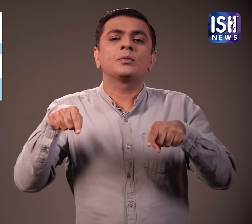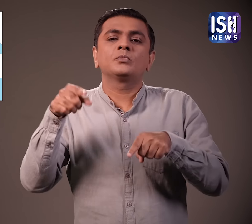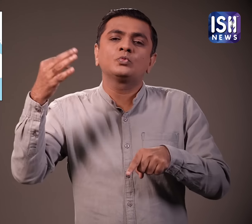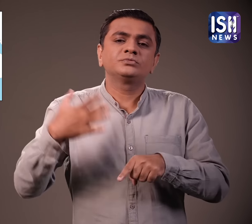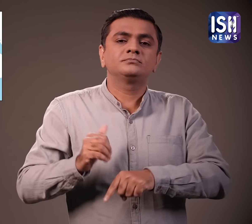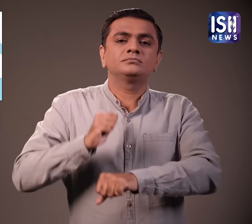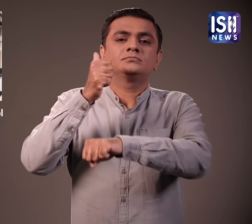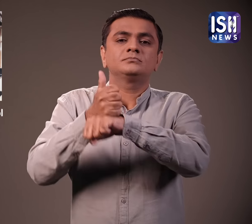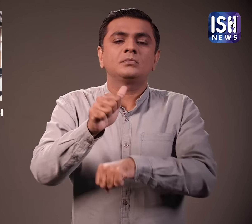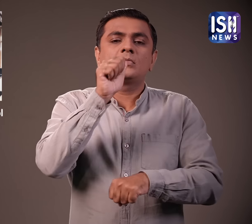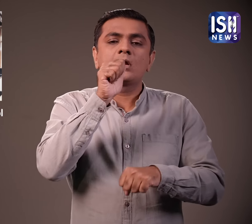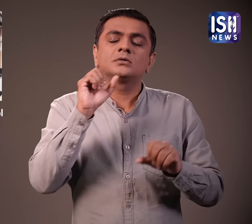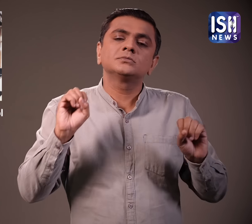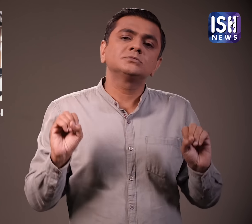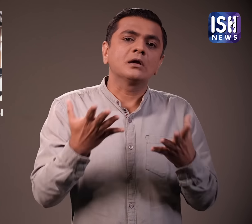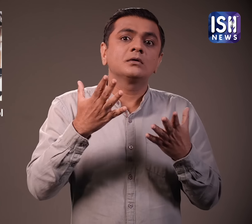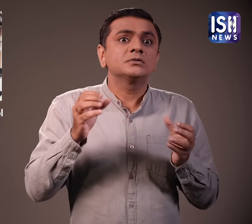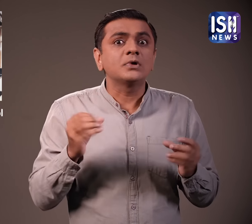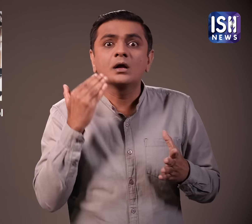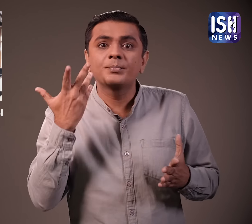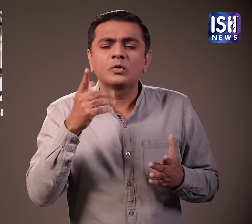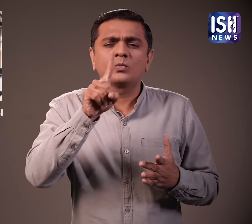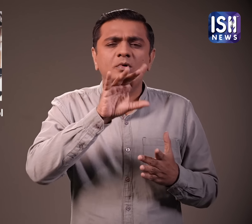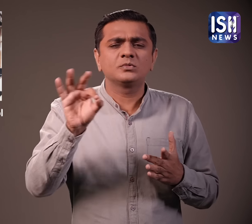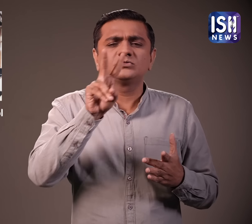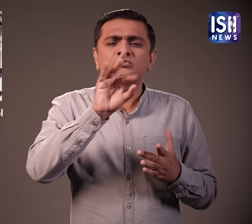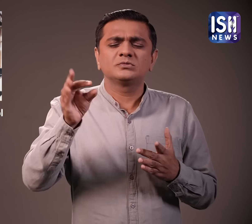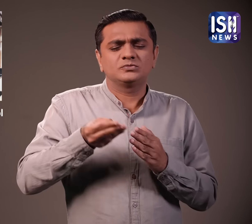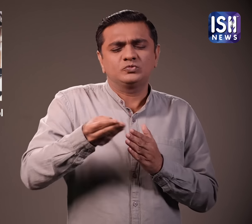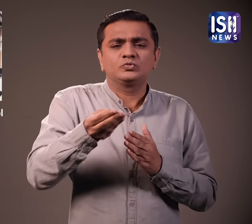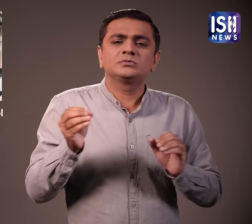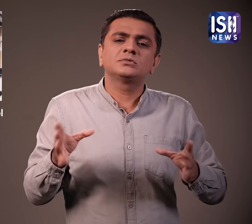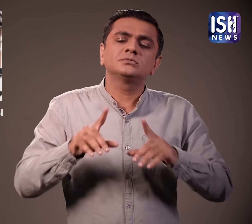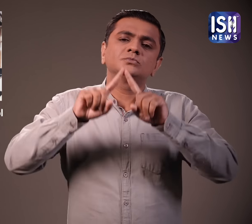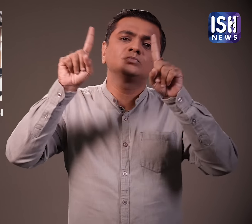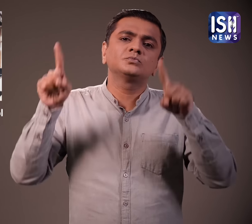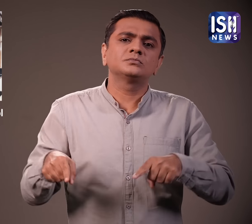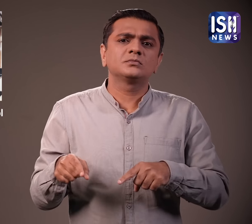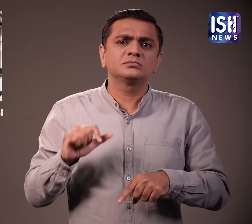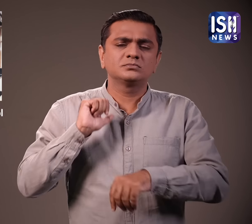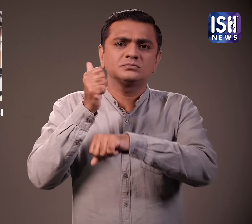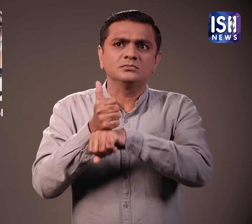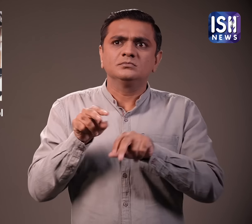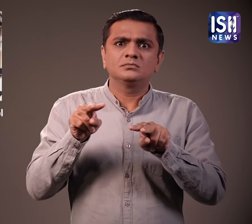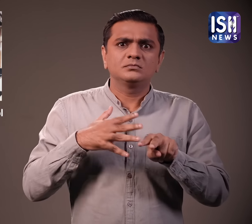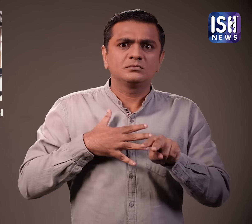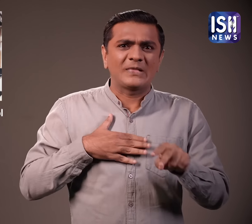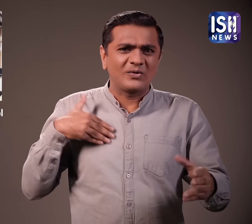की राज़दानी रियाद में स्थित होगा आने वाले हफ्तों में स्टोर खुलने की उमीद है अश्चे रेजनक